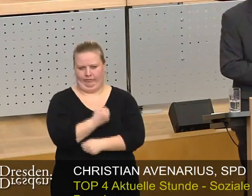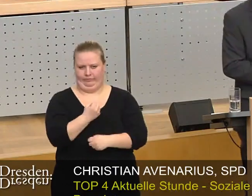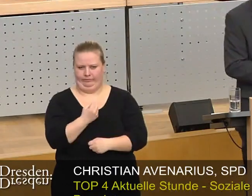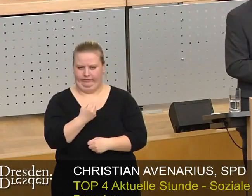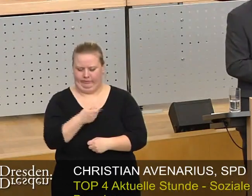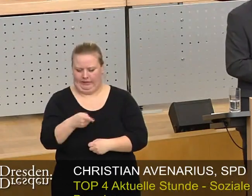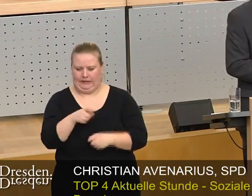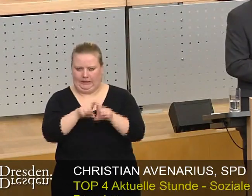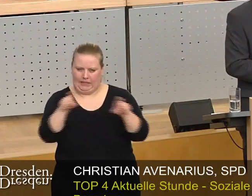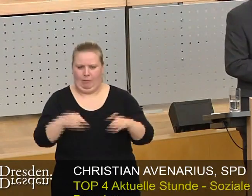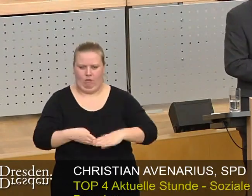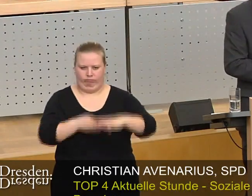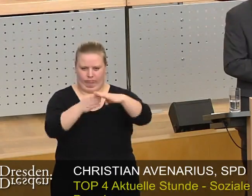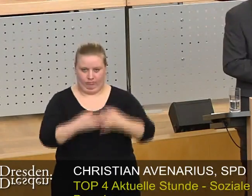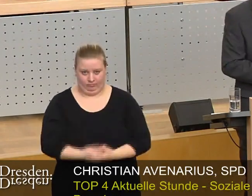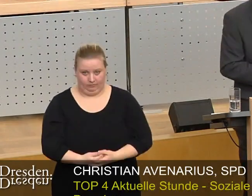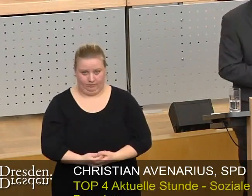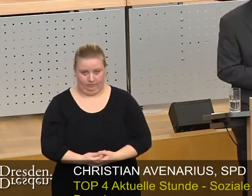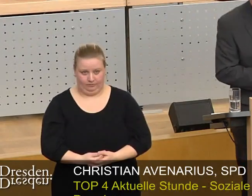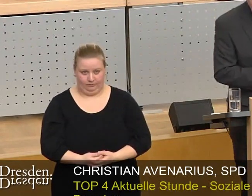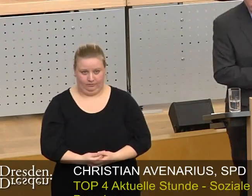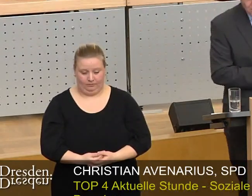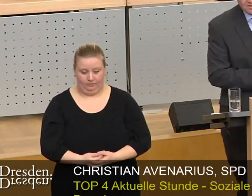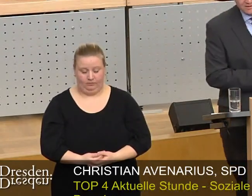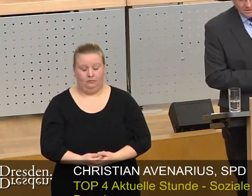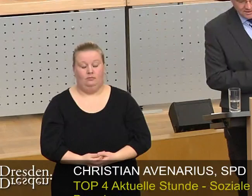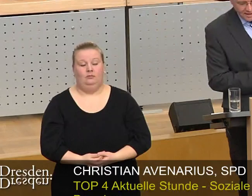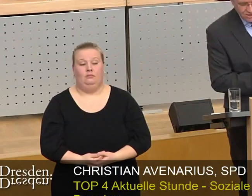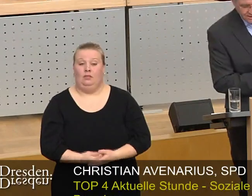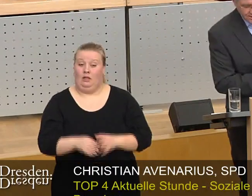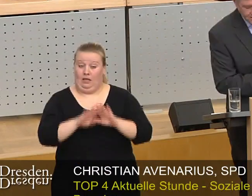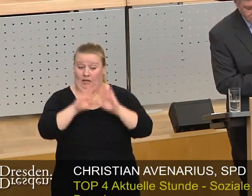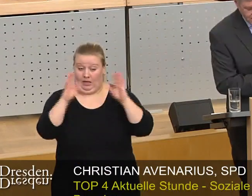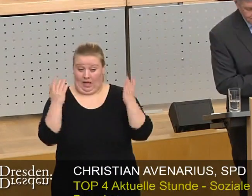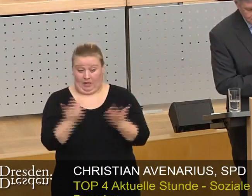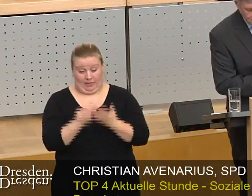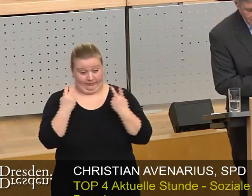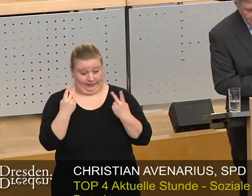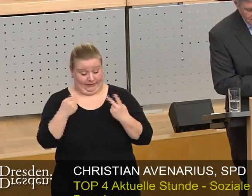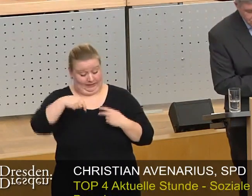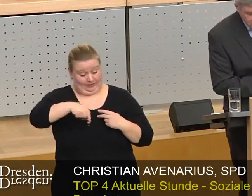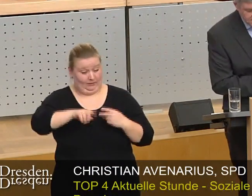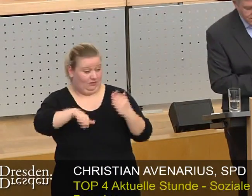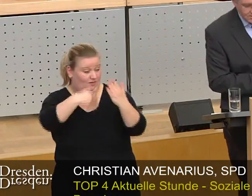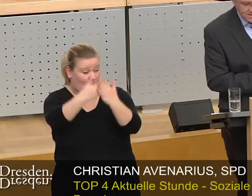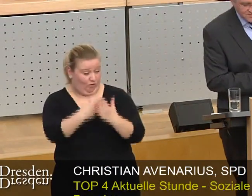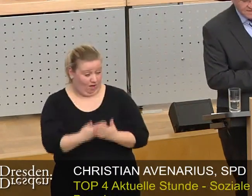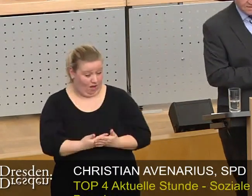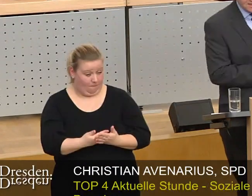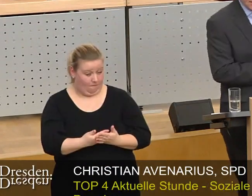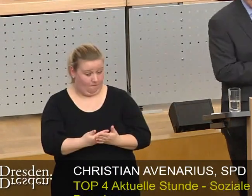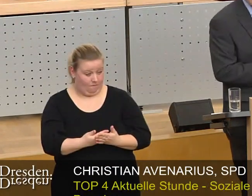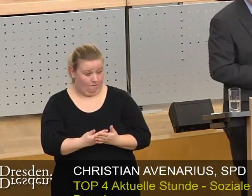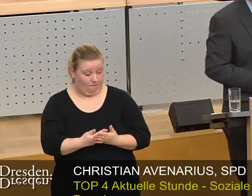konnte. Im Übrigen müssen die anstehenden Aufgaben natürlich zu einem ganz